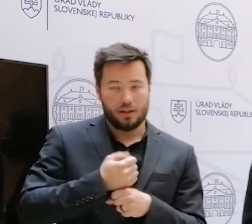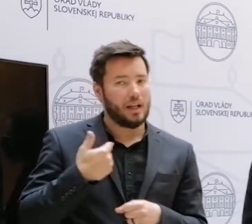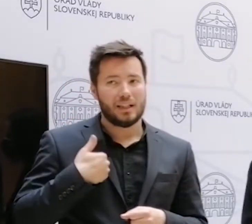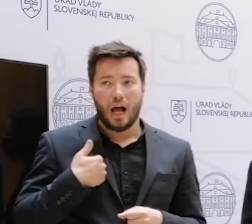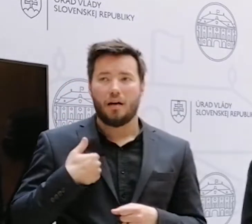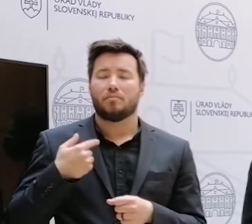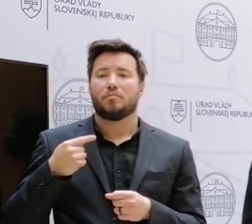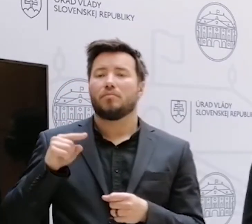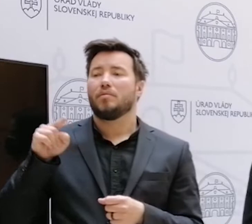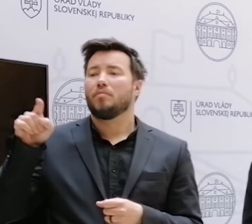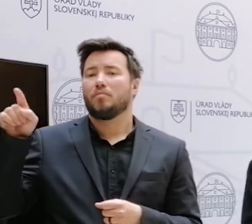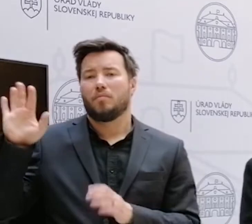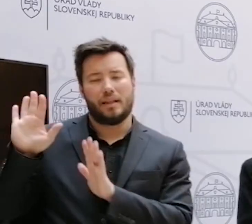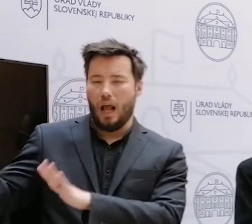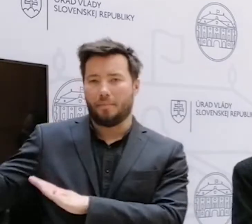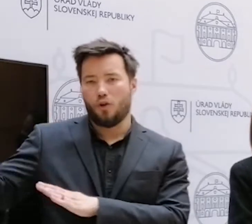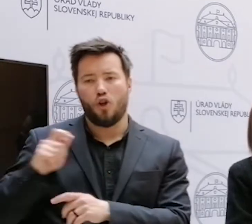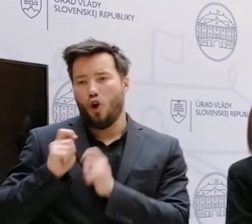vyhla a určite mu ten priestor nechala.